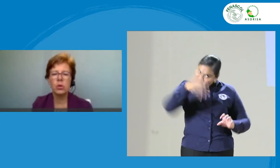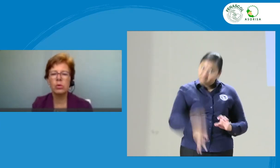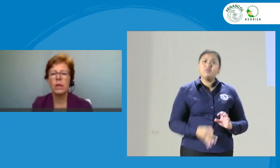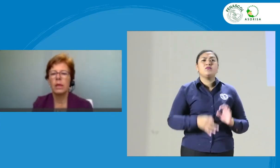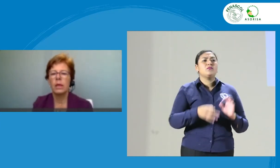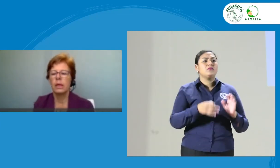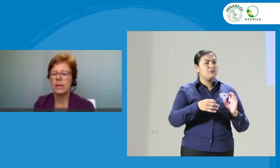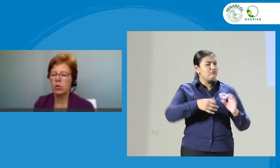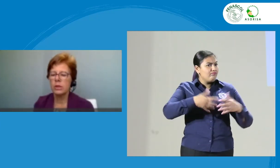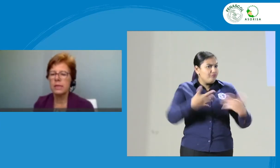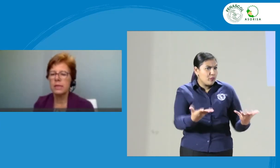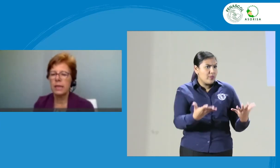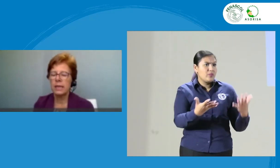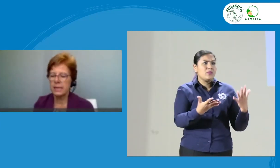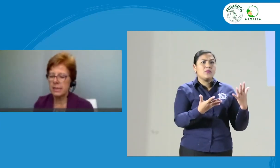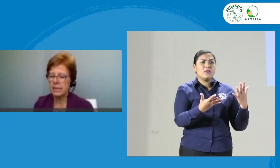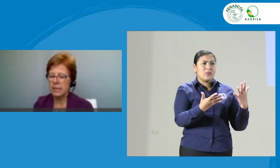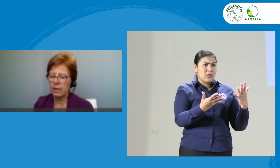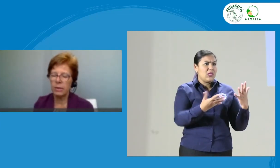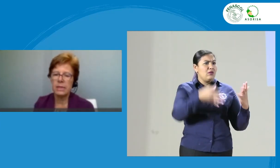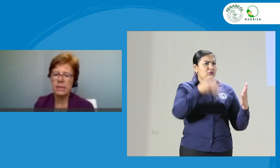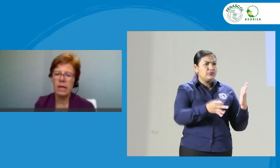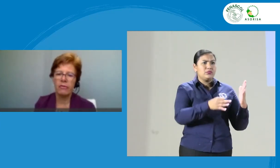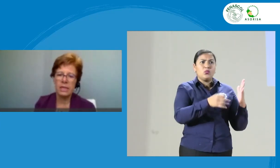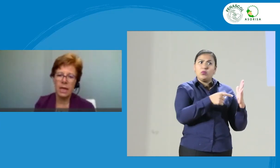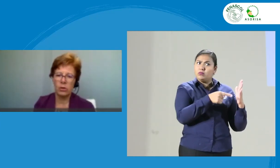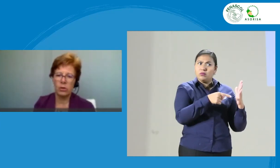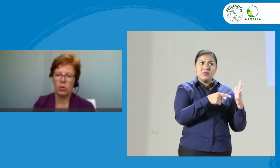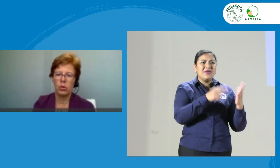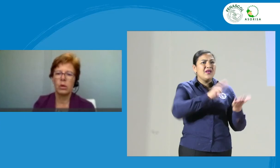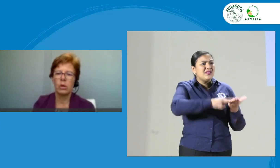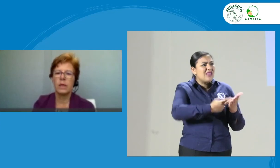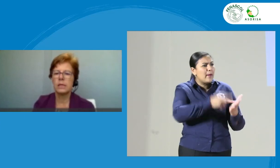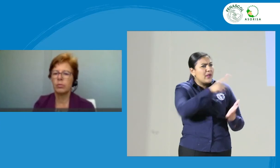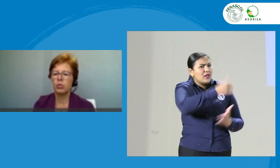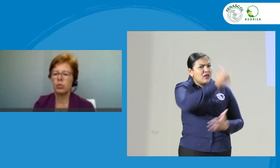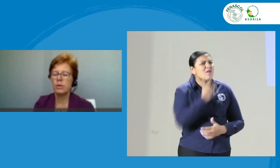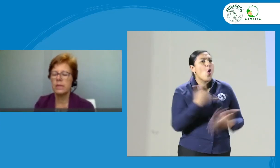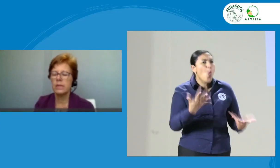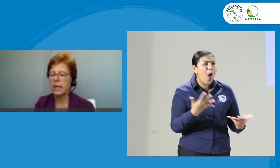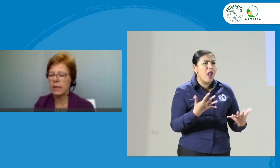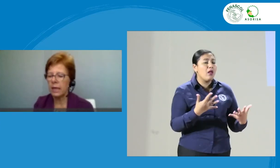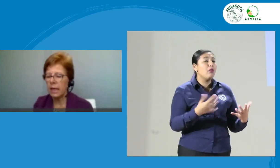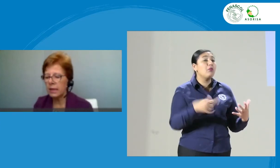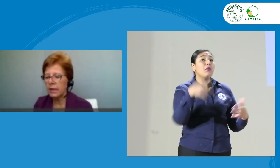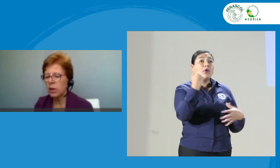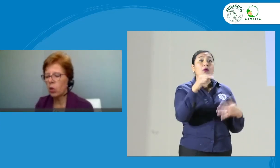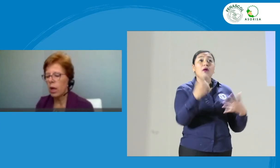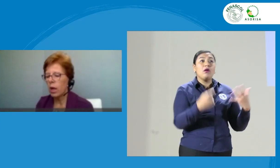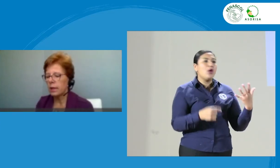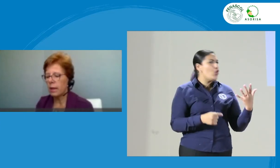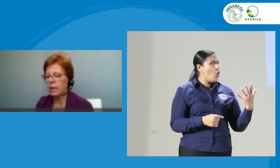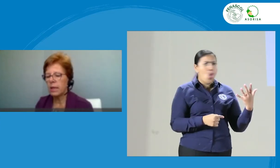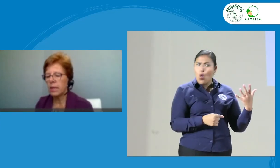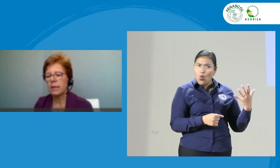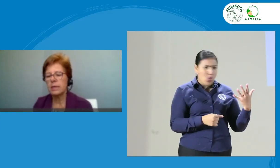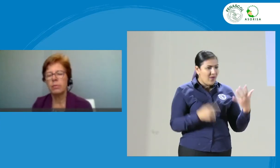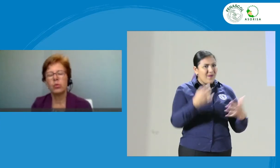Cuáles son las cosas en las que ese intérprete está frayando, desde el punto de vista de ético, también